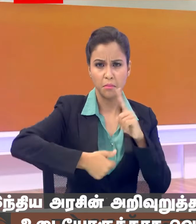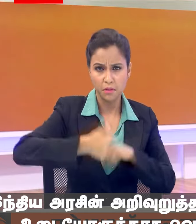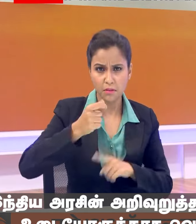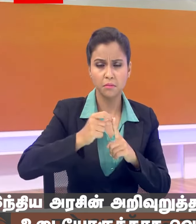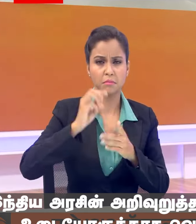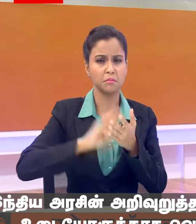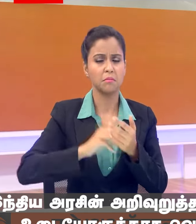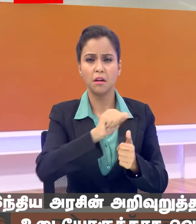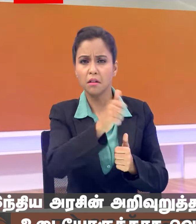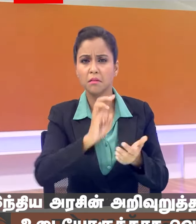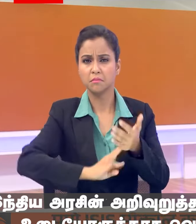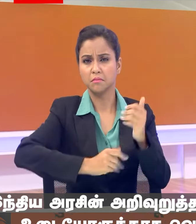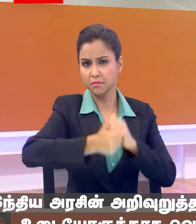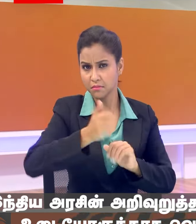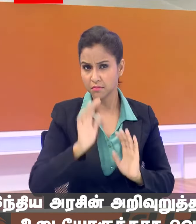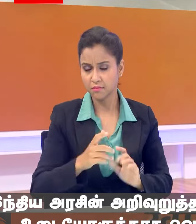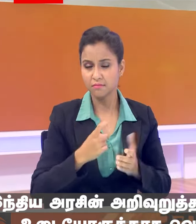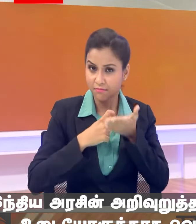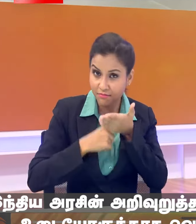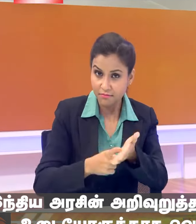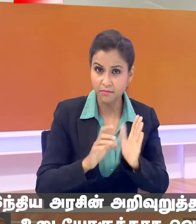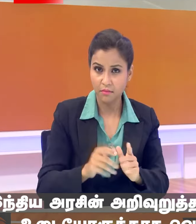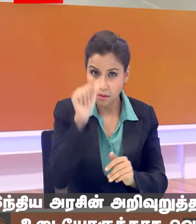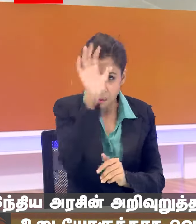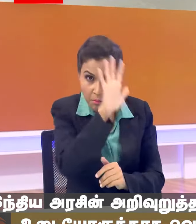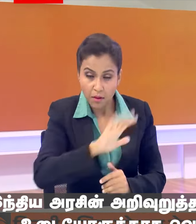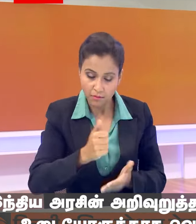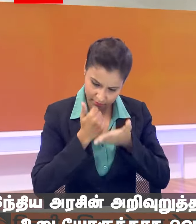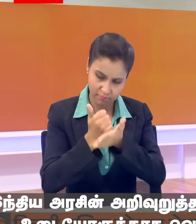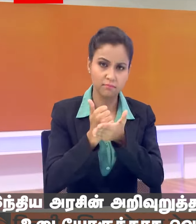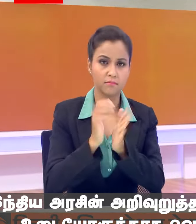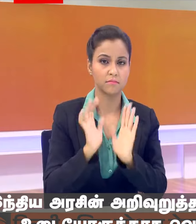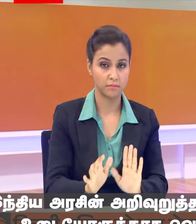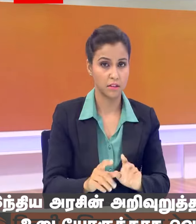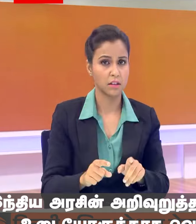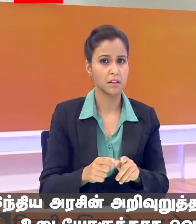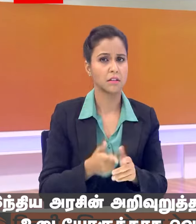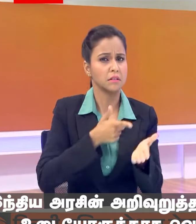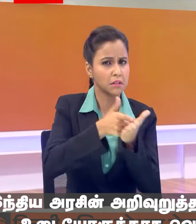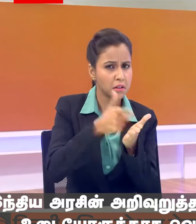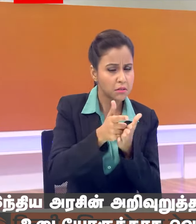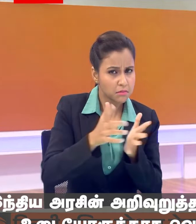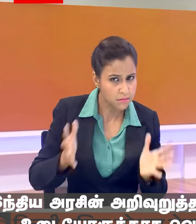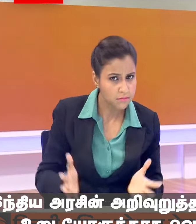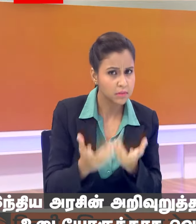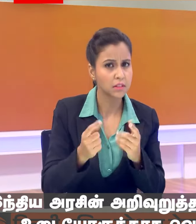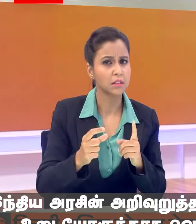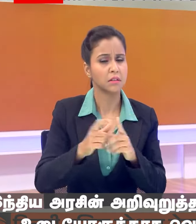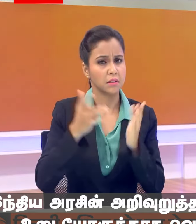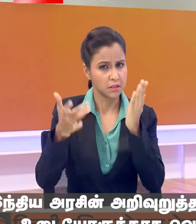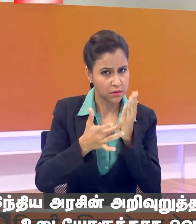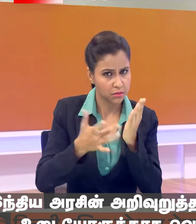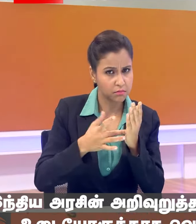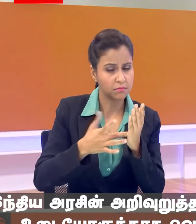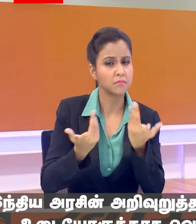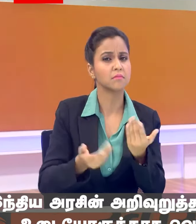मंतरों ने हमसे कई बार अनुरोद किया है कि भारत उनको सहयोग करें करशी के शेत्रे में सहयोग करें डिजिटलाइशन के